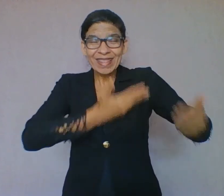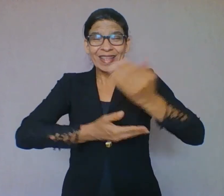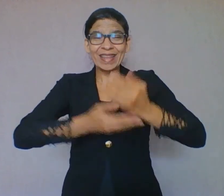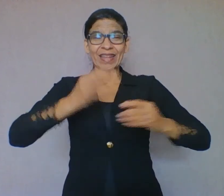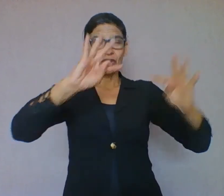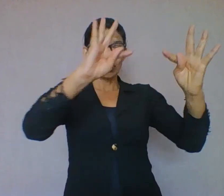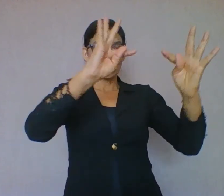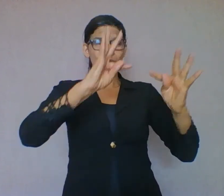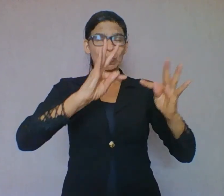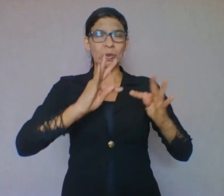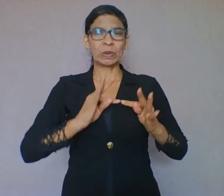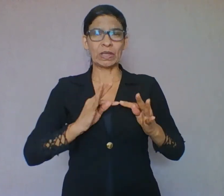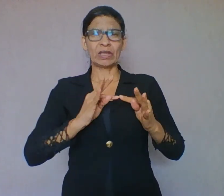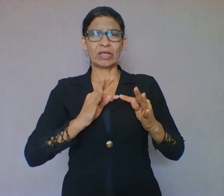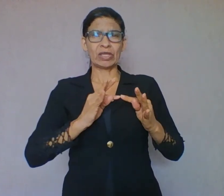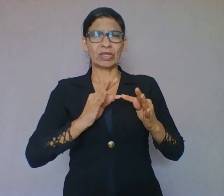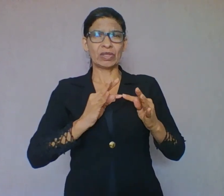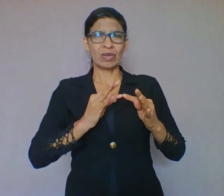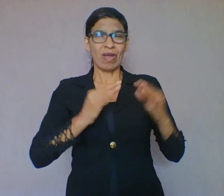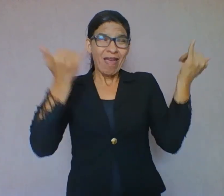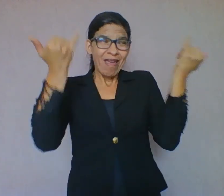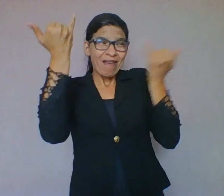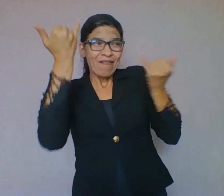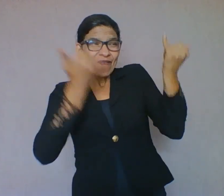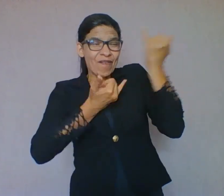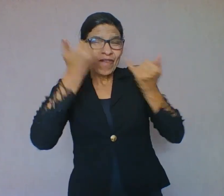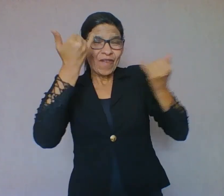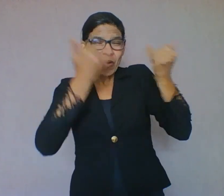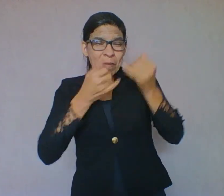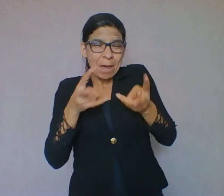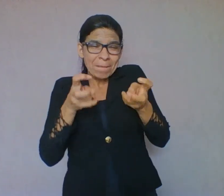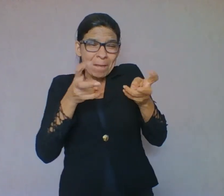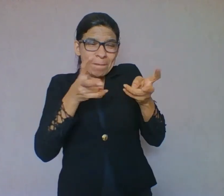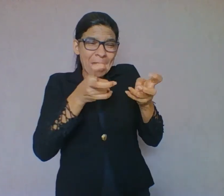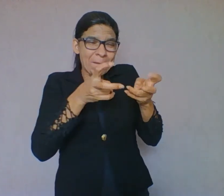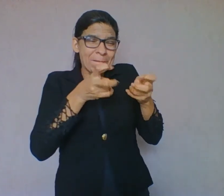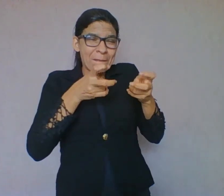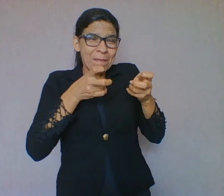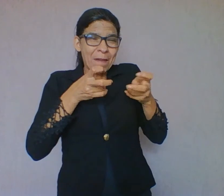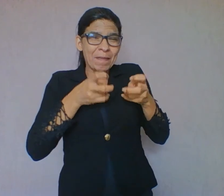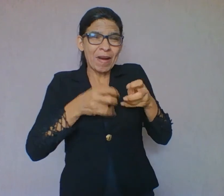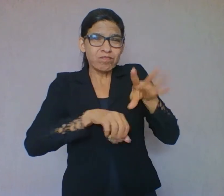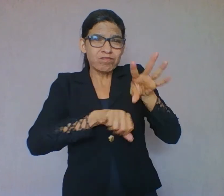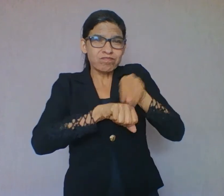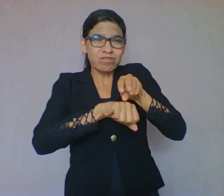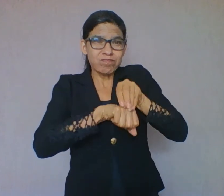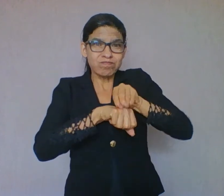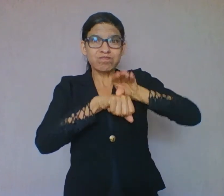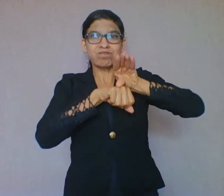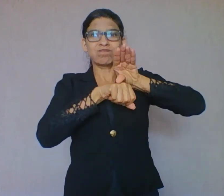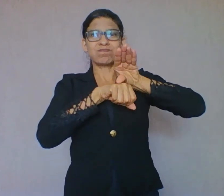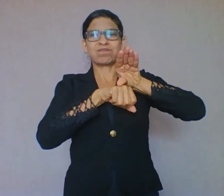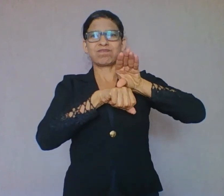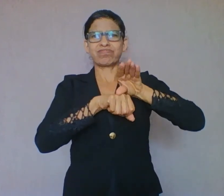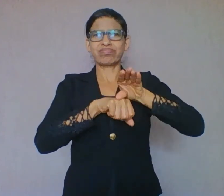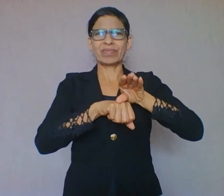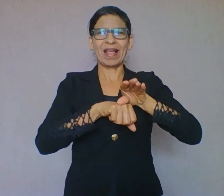que lhe possibilite construir seu significado através das estratégias de leitura. Vamos lá.